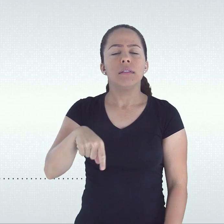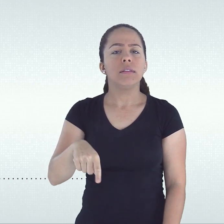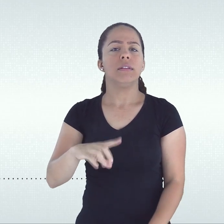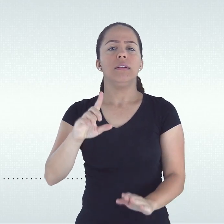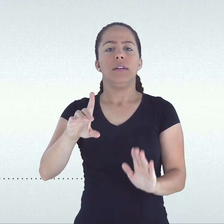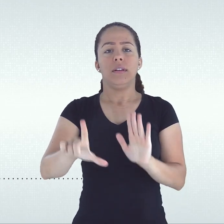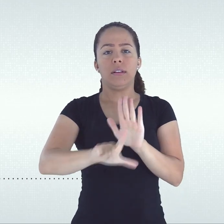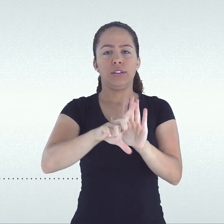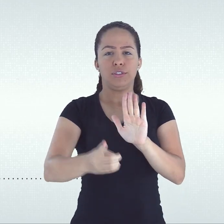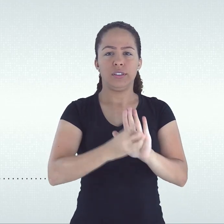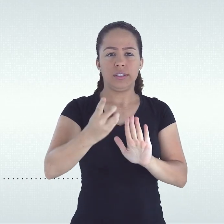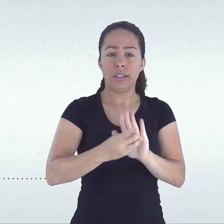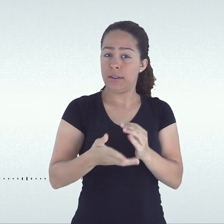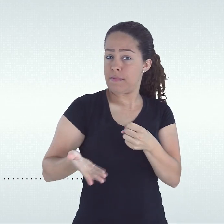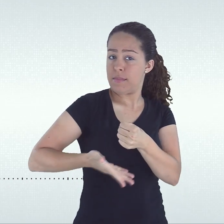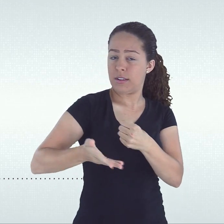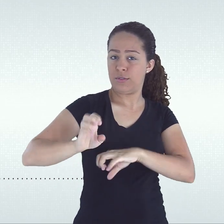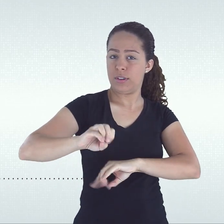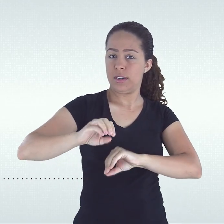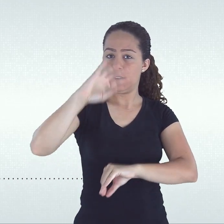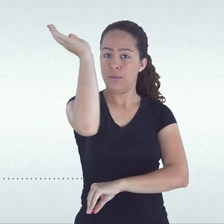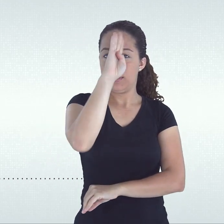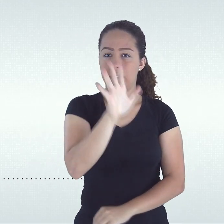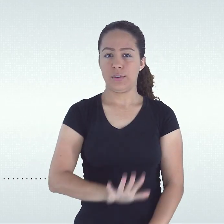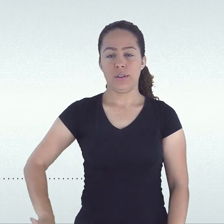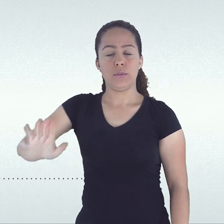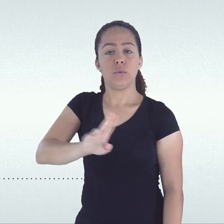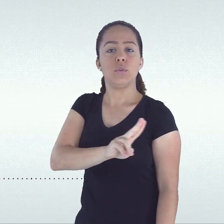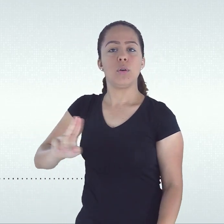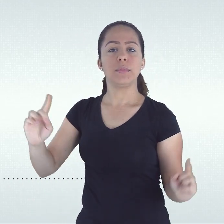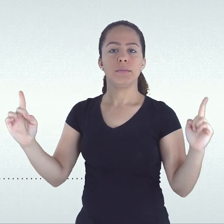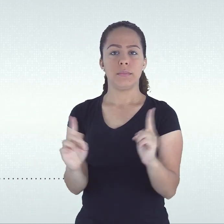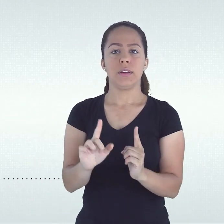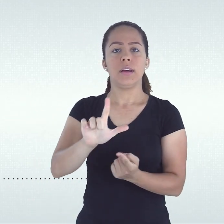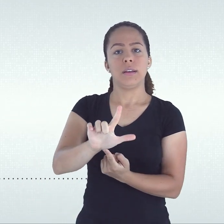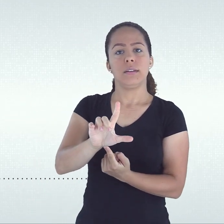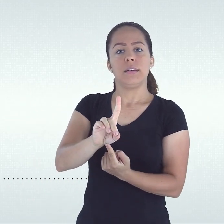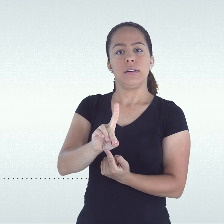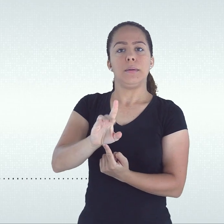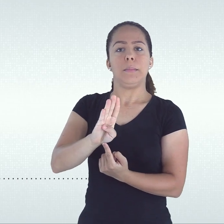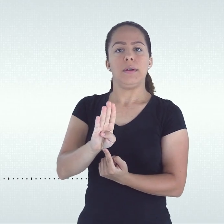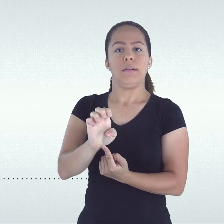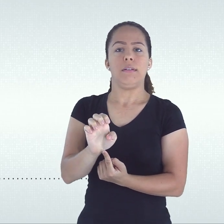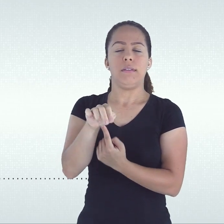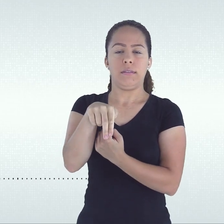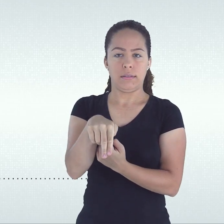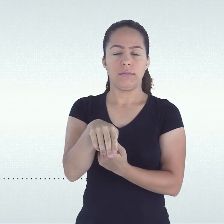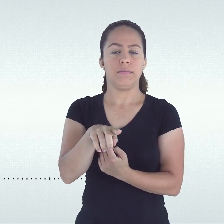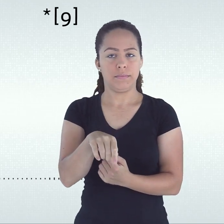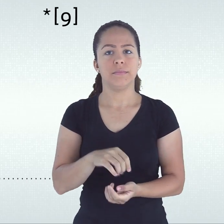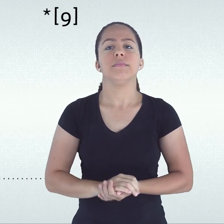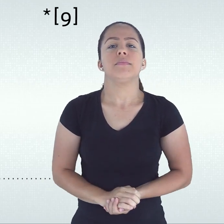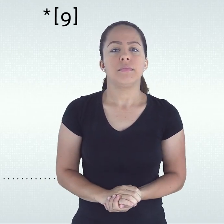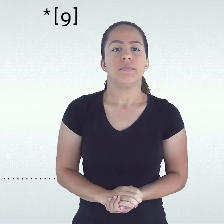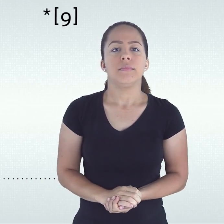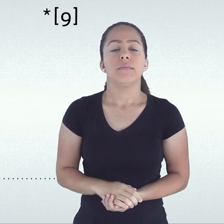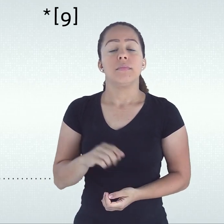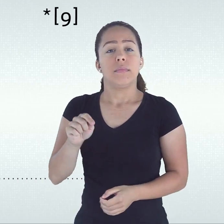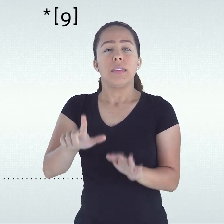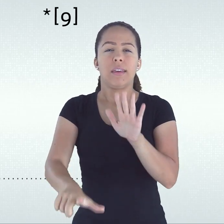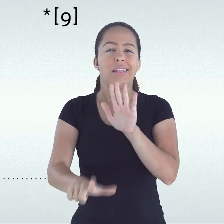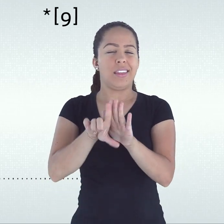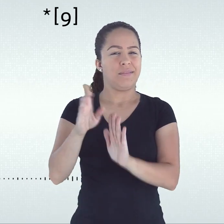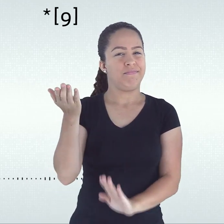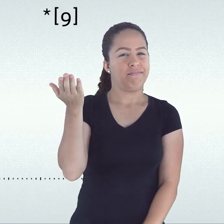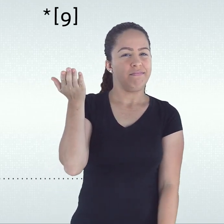LDBEN. A lei anterior, Lei nº 5.692, barra 71,